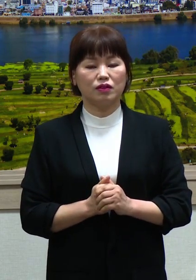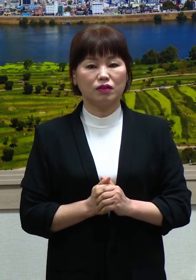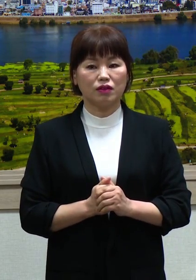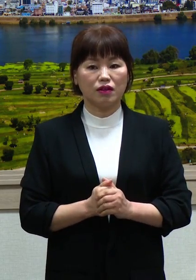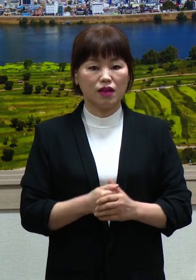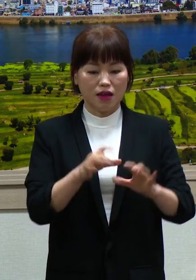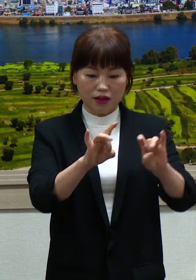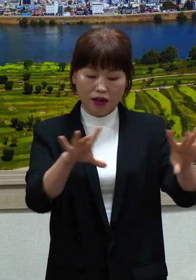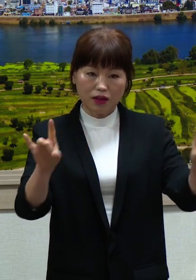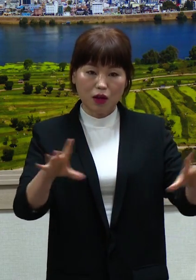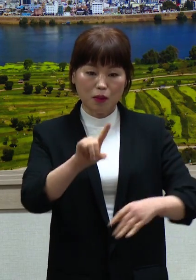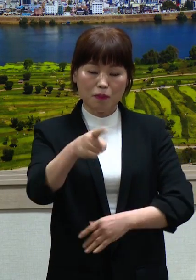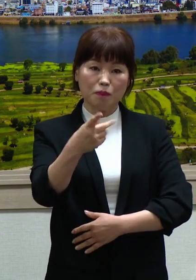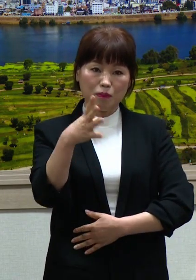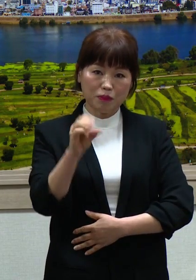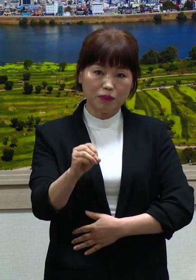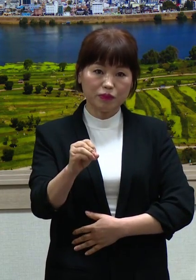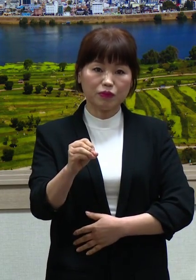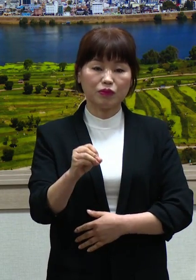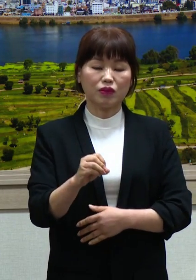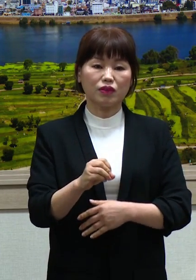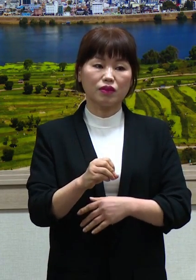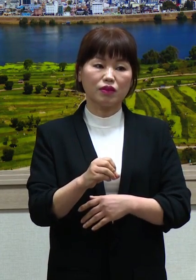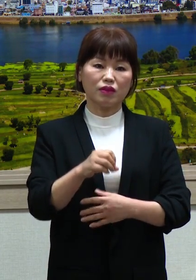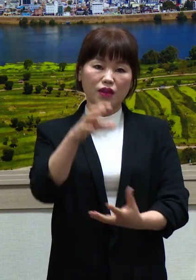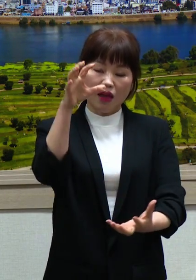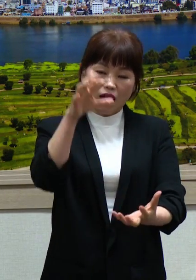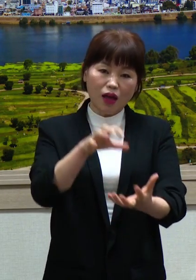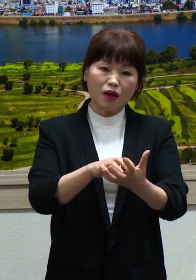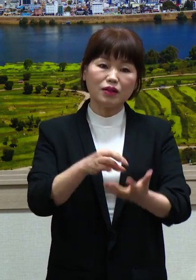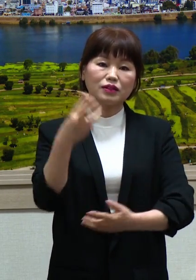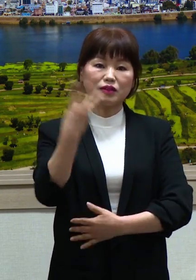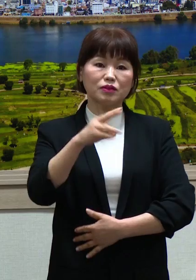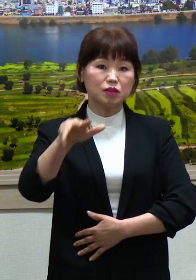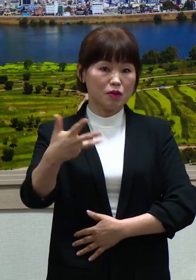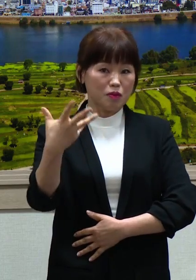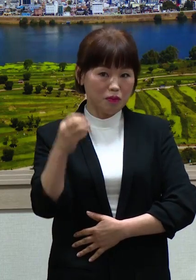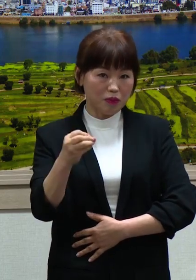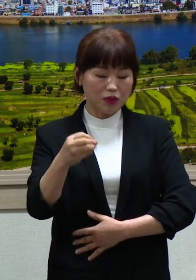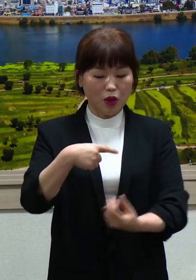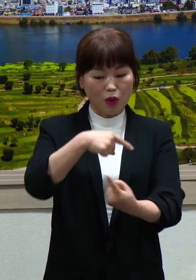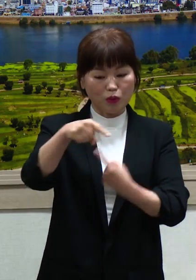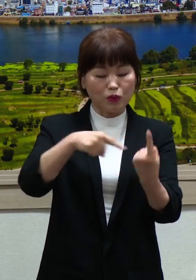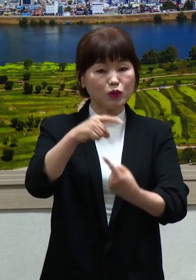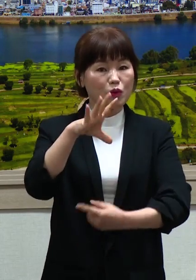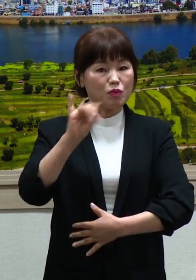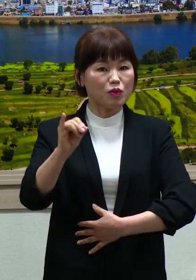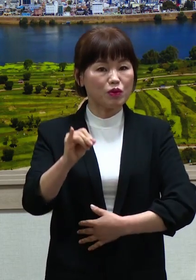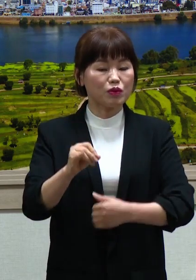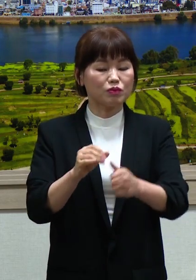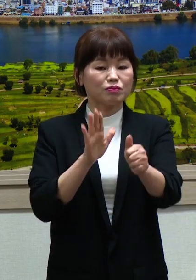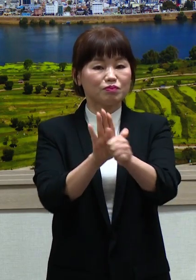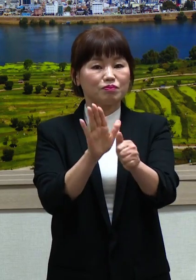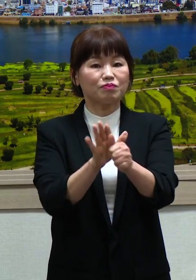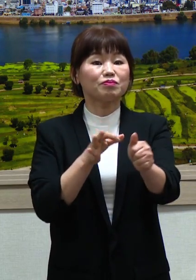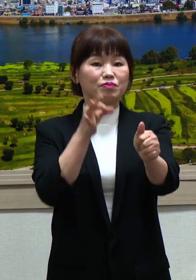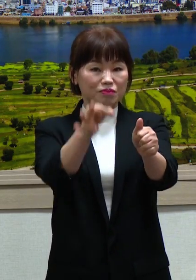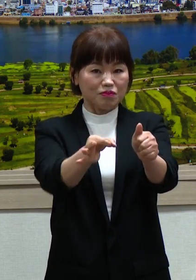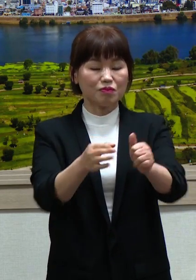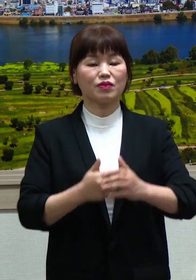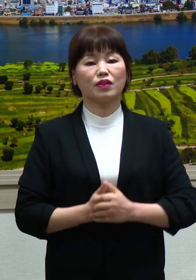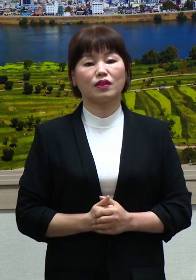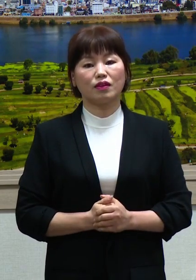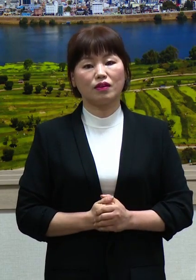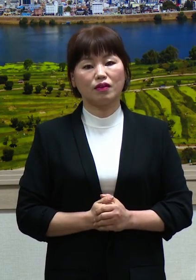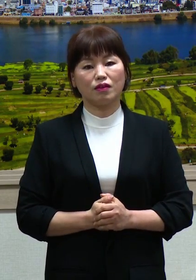100만원씩 총 3,800만원을 운영비로 활용하기 외 전급으로 지급할 계획입니다.